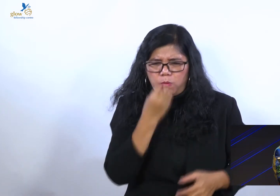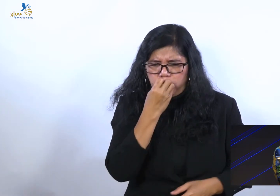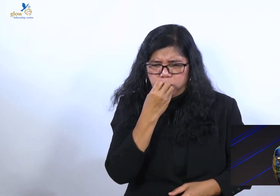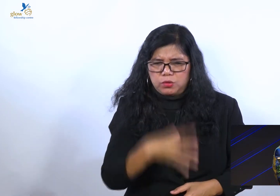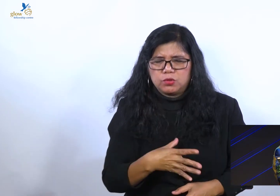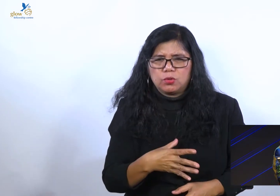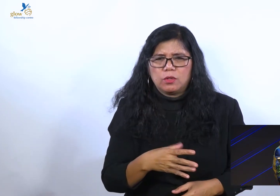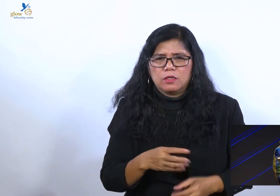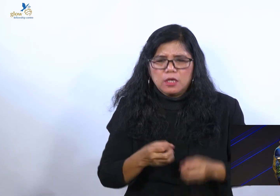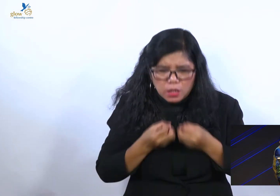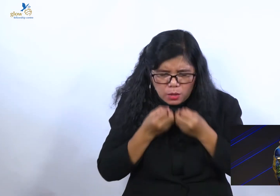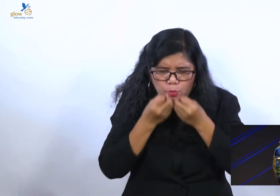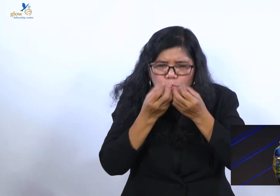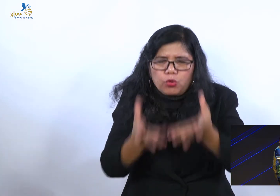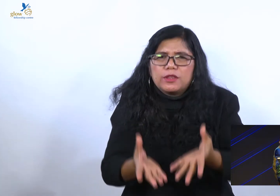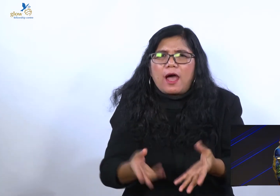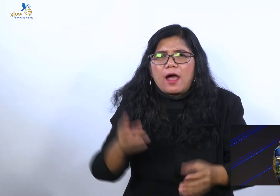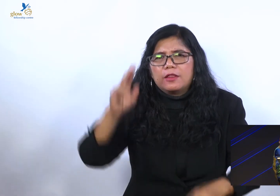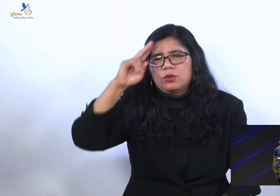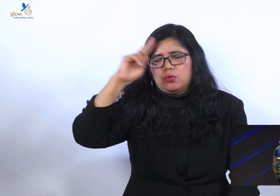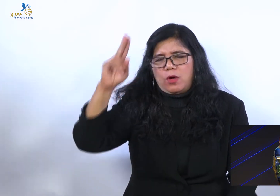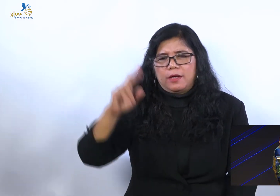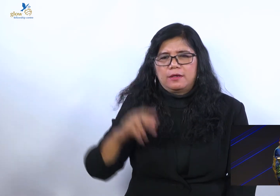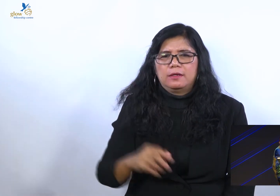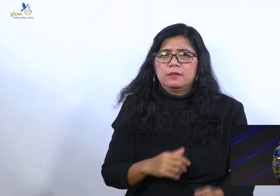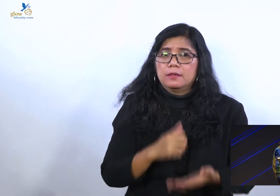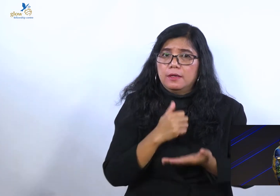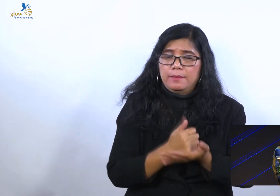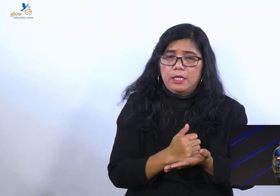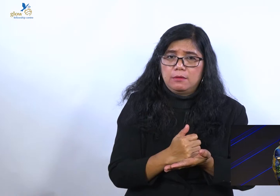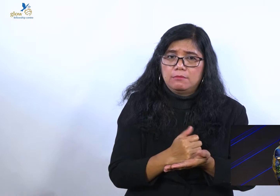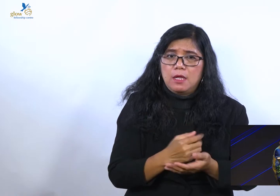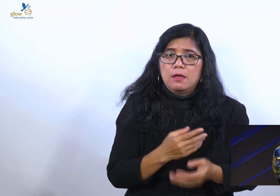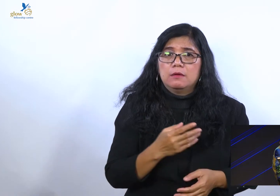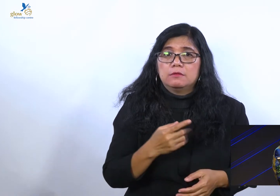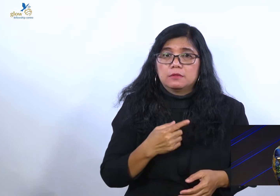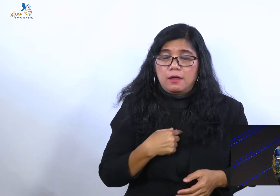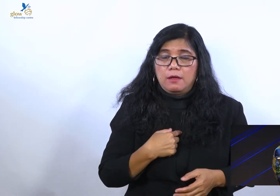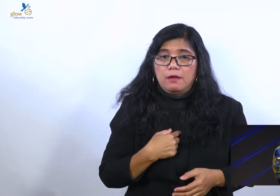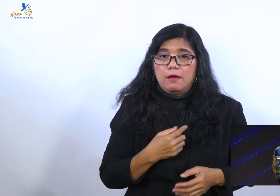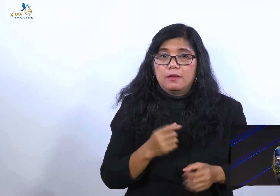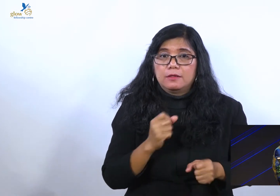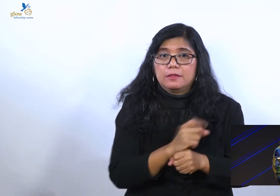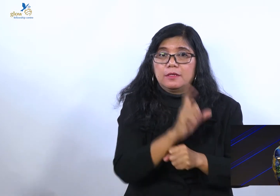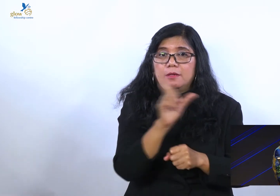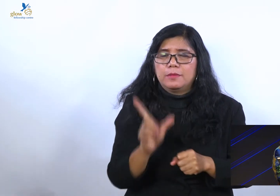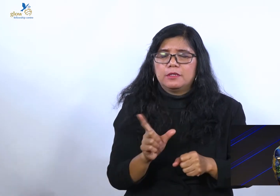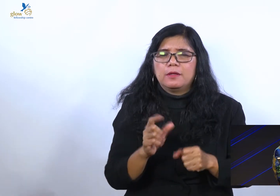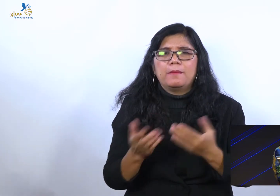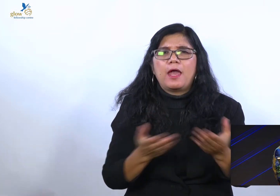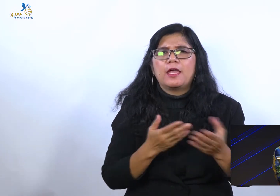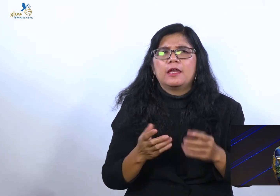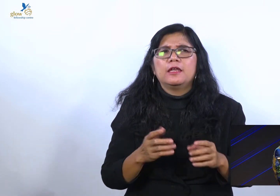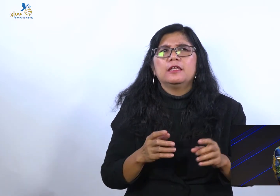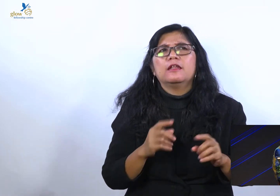Yang dari tahun 1984 sudah mengabarkan injil.